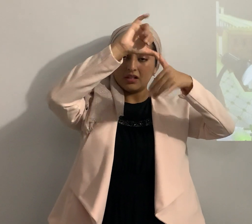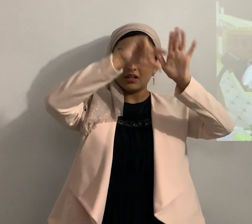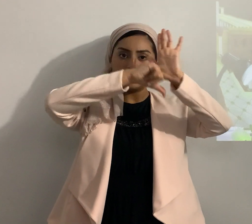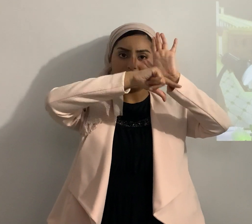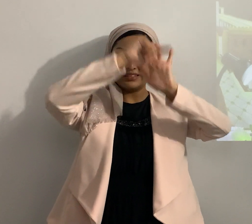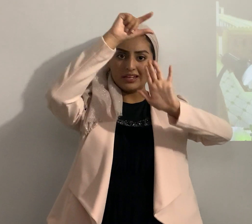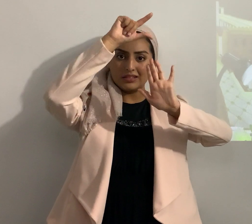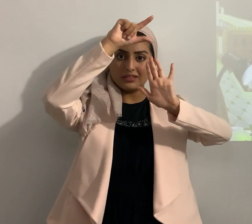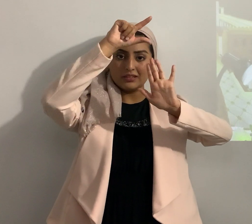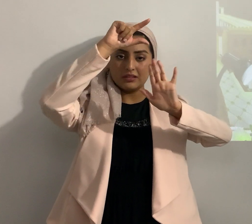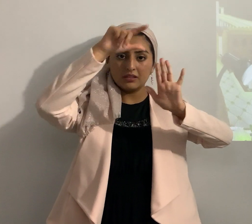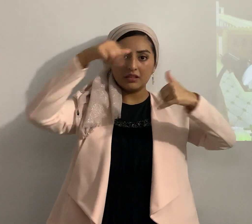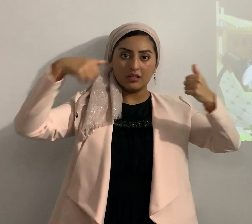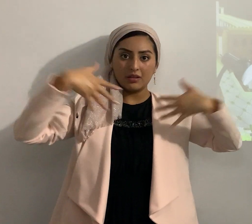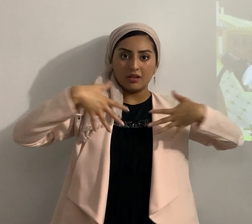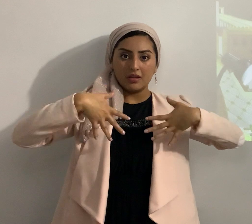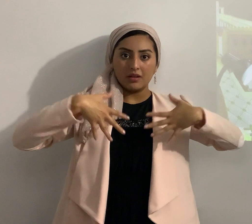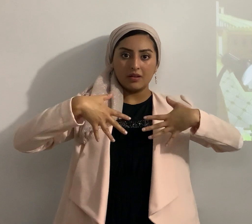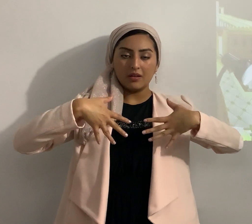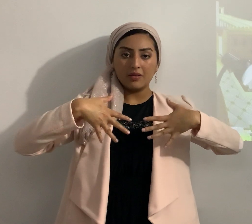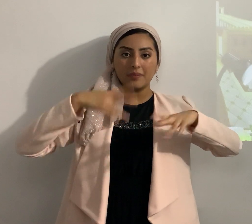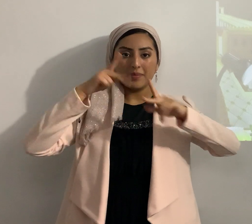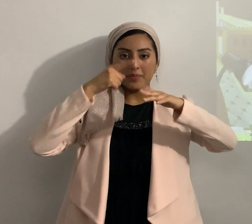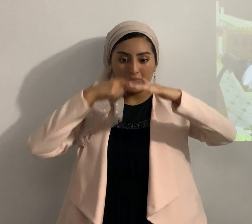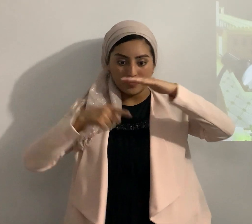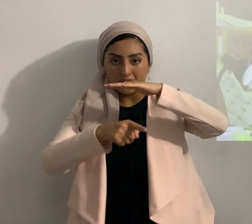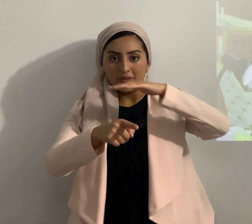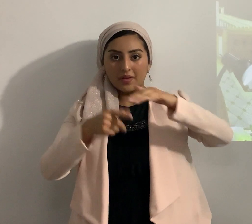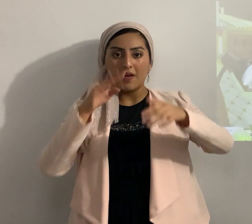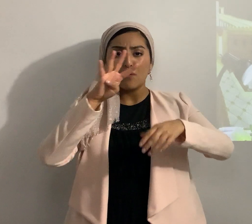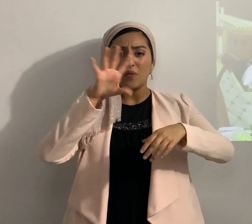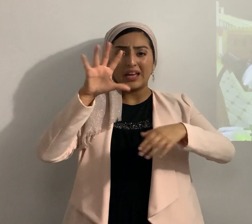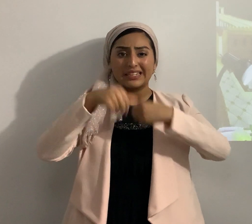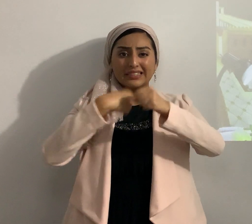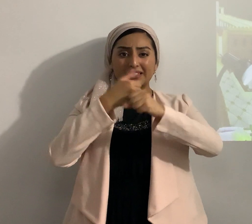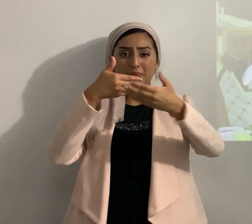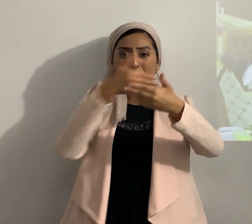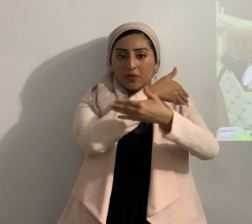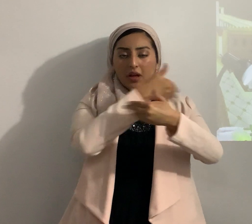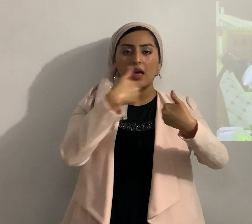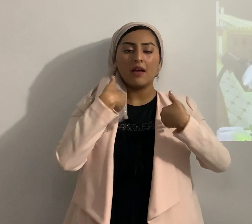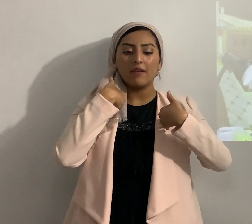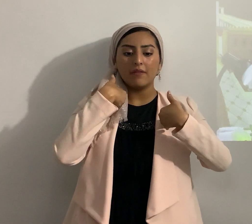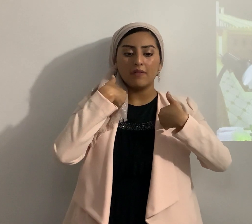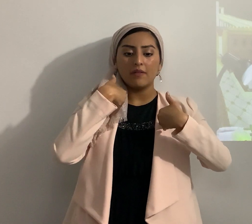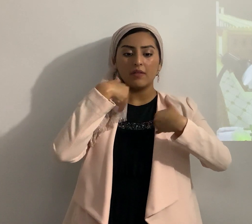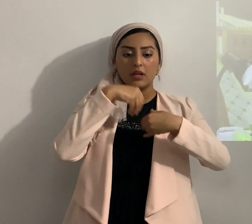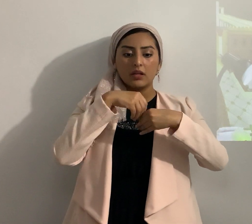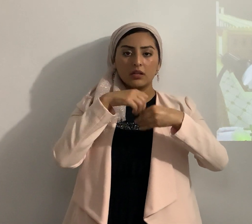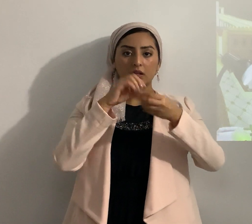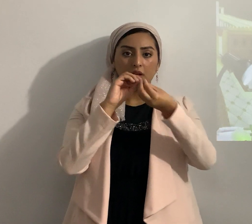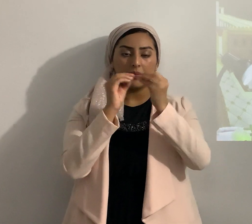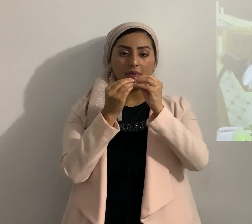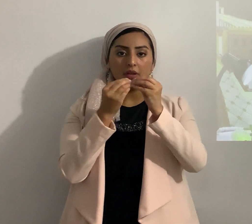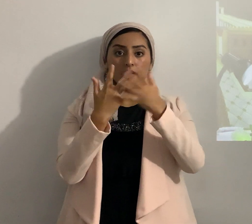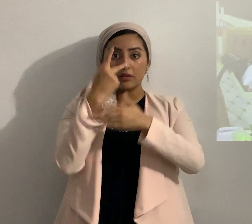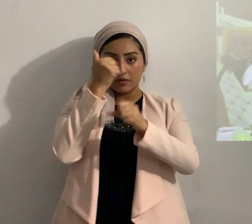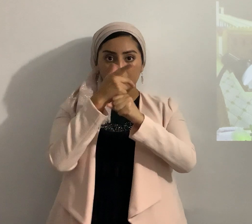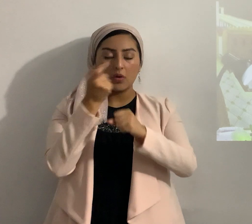espías 45 años antes y eso está en el número a ver vamos a ver números para que los nuevecitos vayan aprendiendo